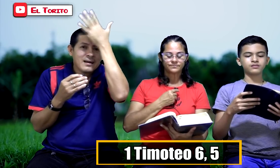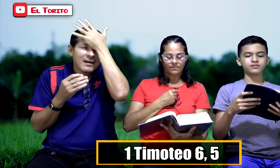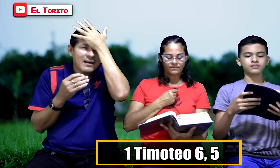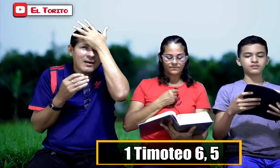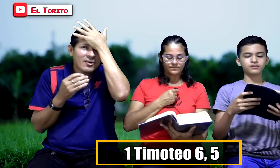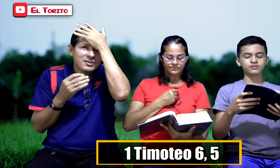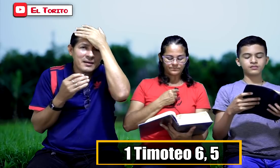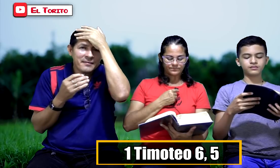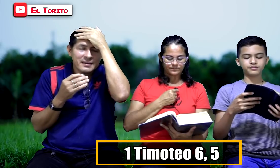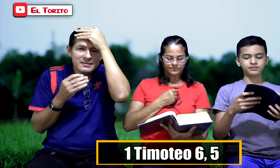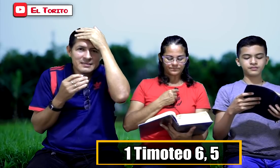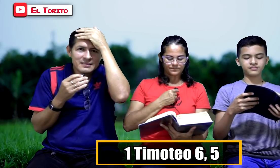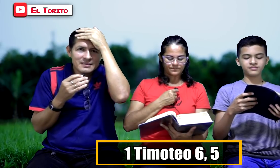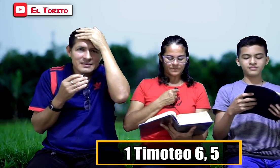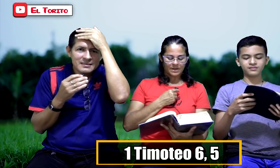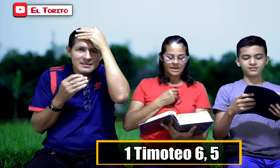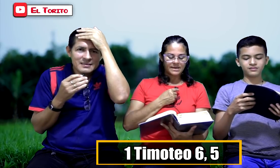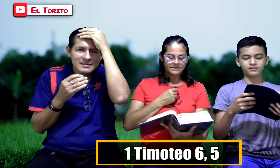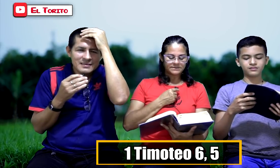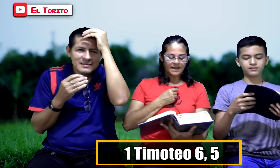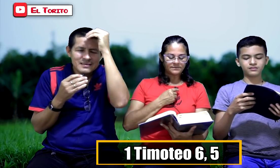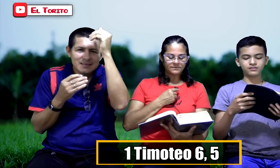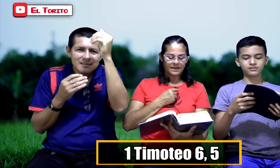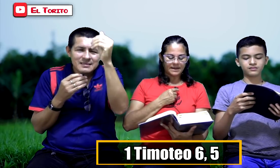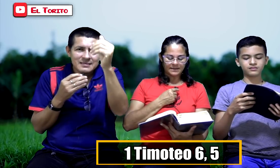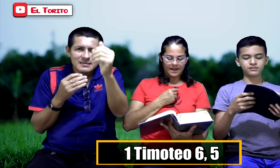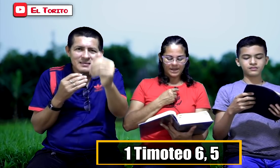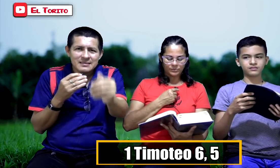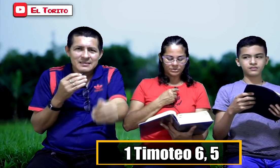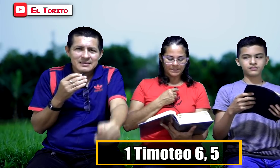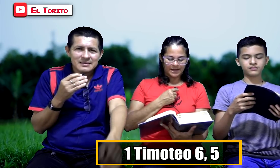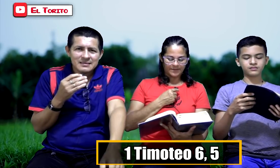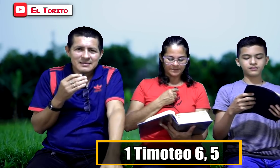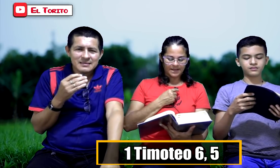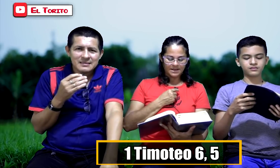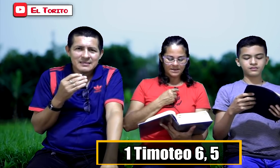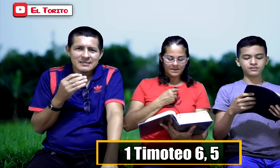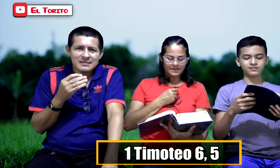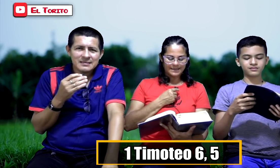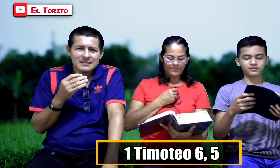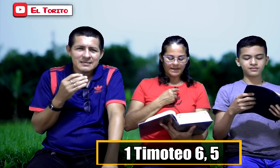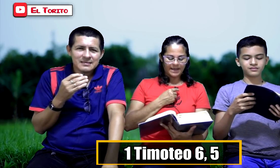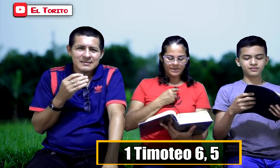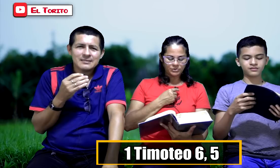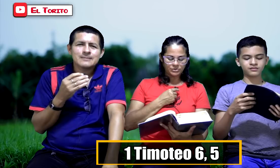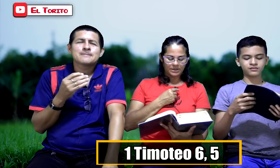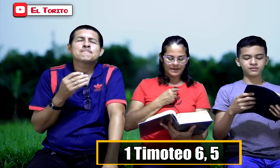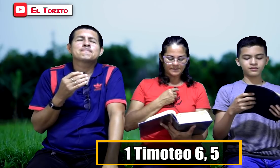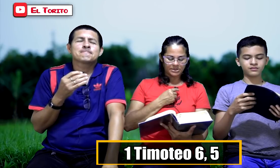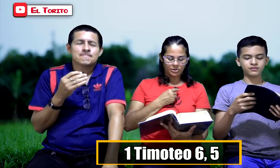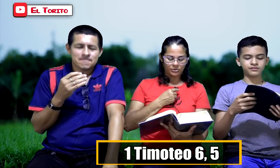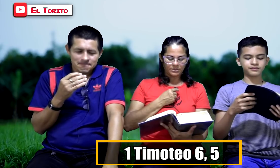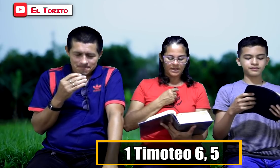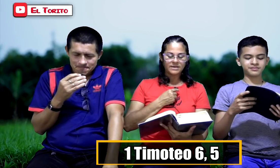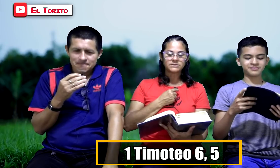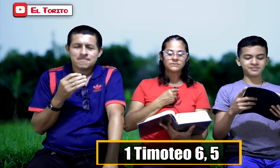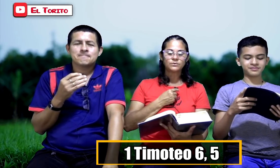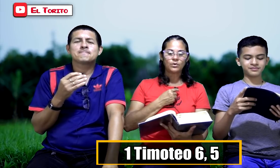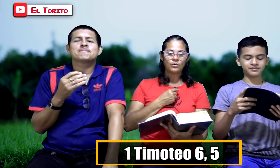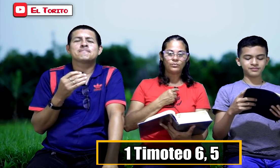¿Otra vez? ¿Otra Están tan alejados de la verdad que para ellos la religión es un